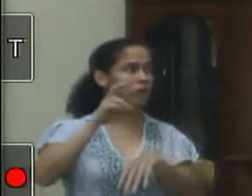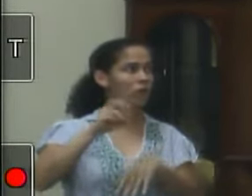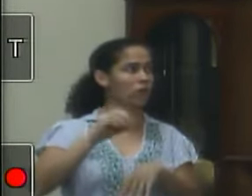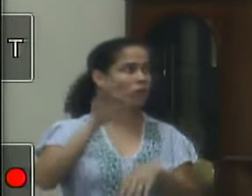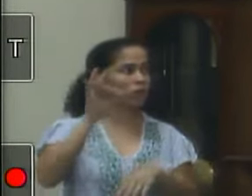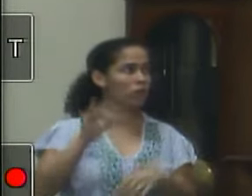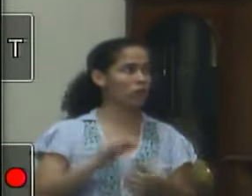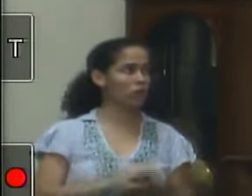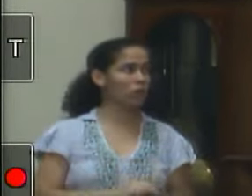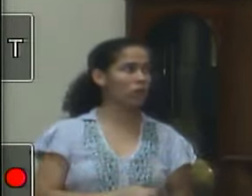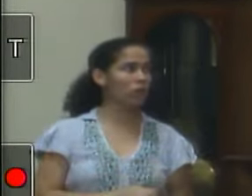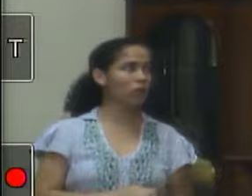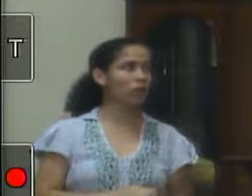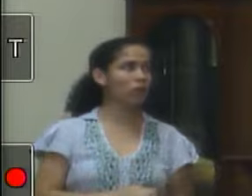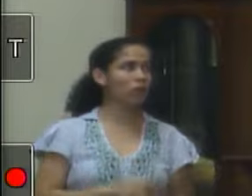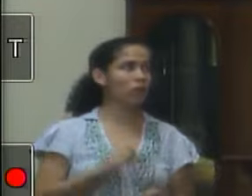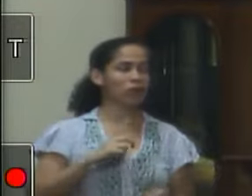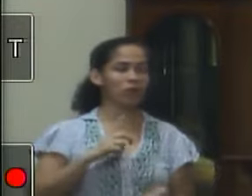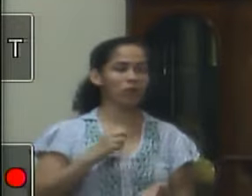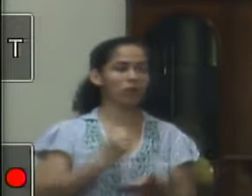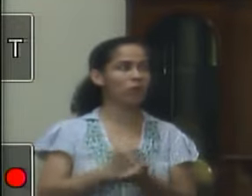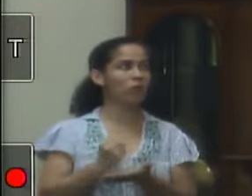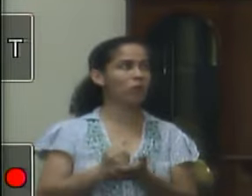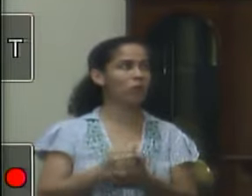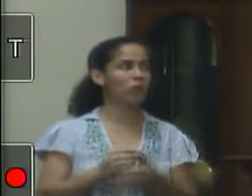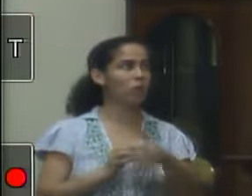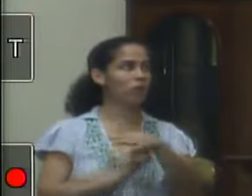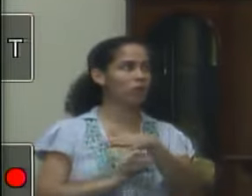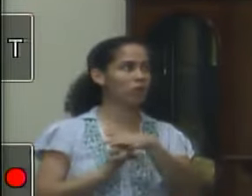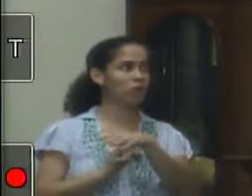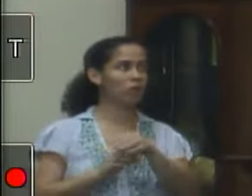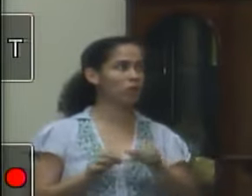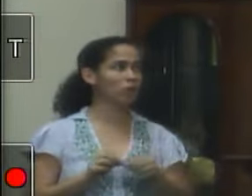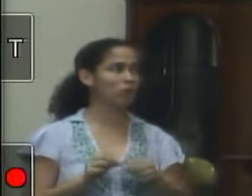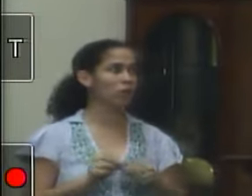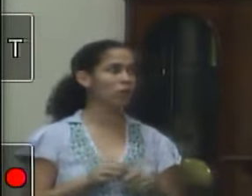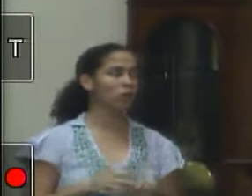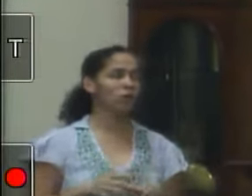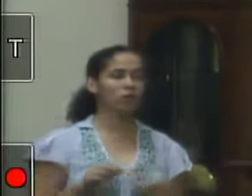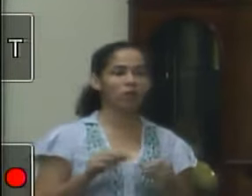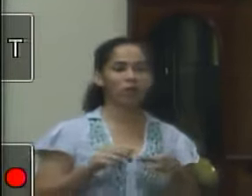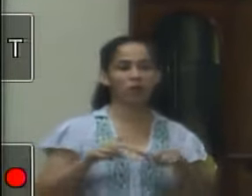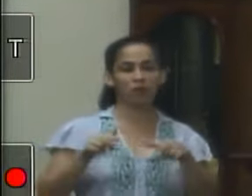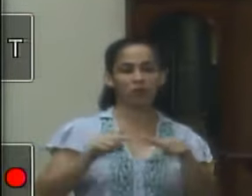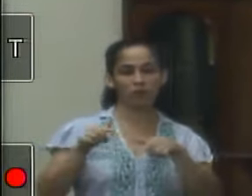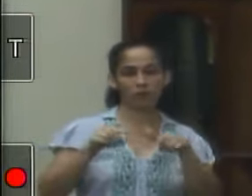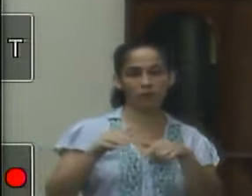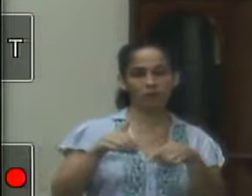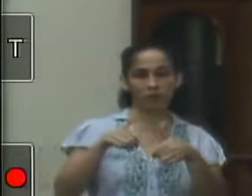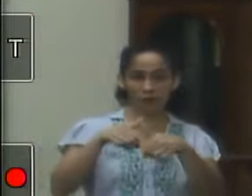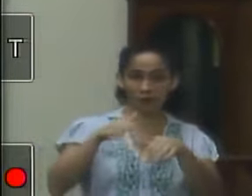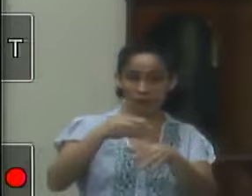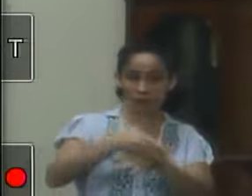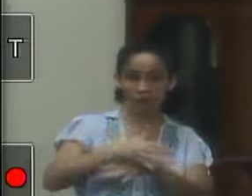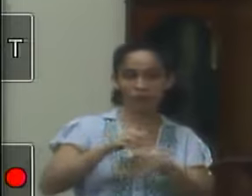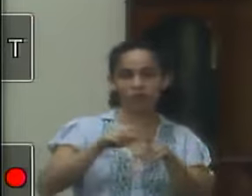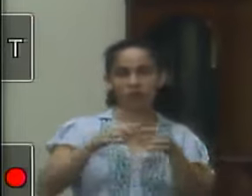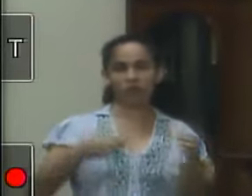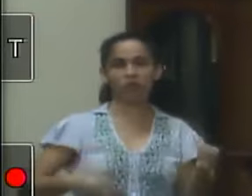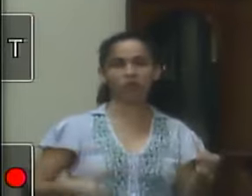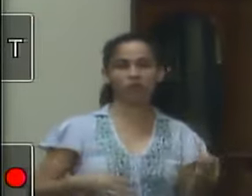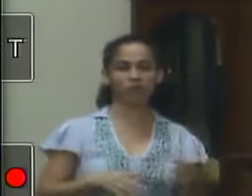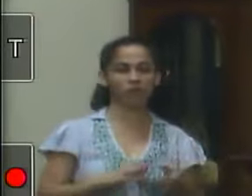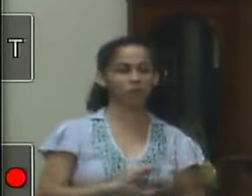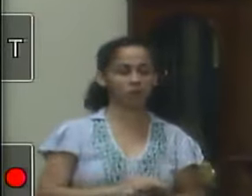vão ser contratados por essa empresa para exercer uma função dentro do próprio distrito. Então,